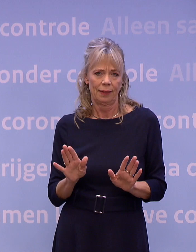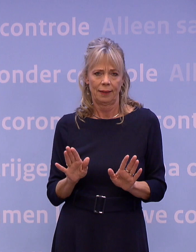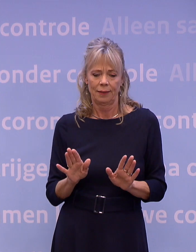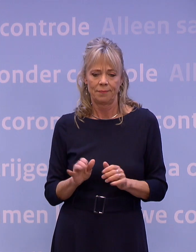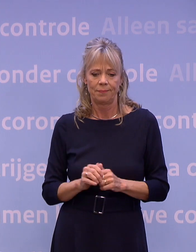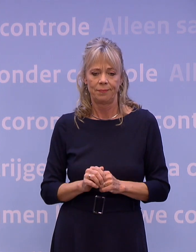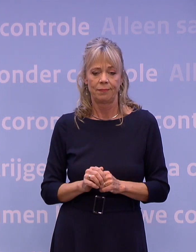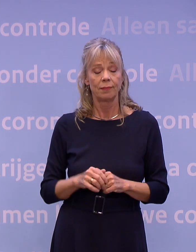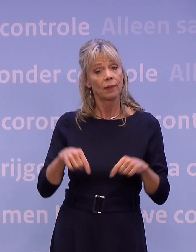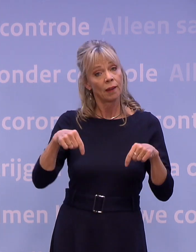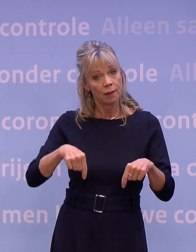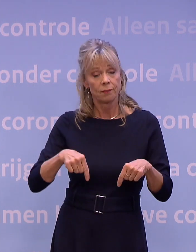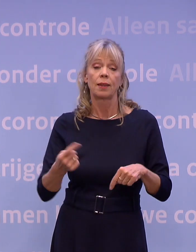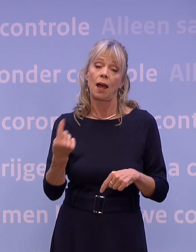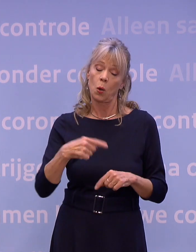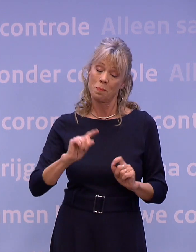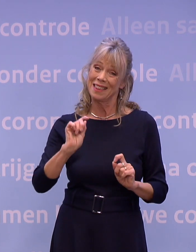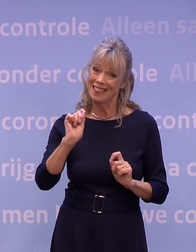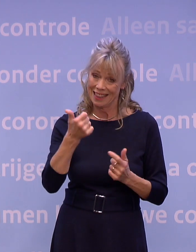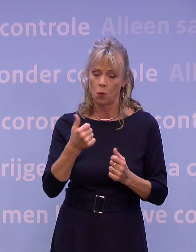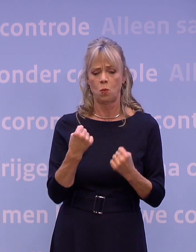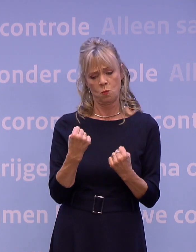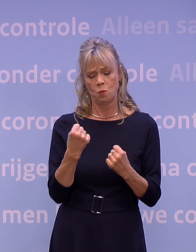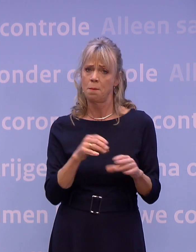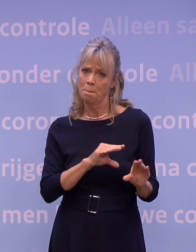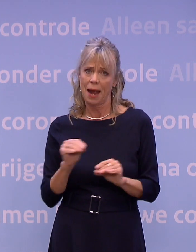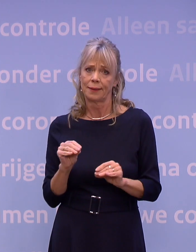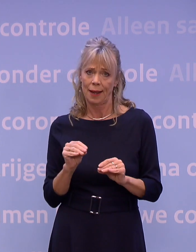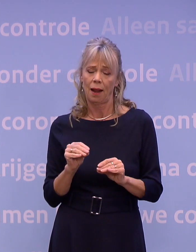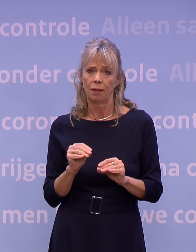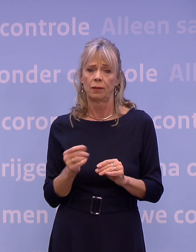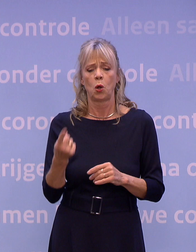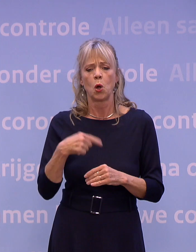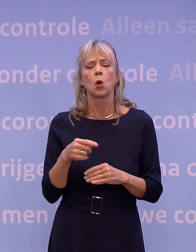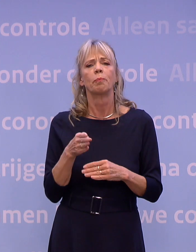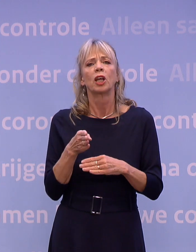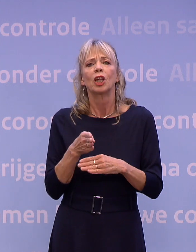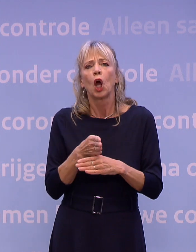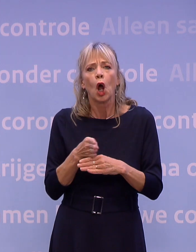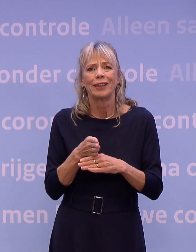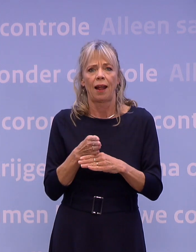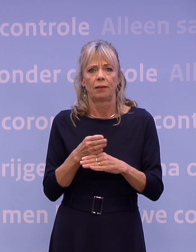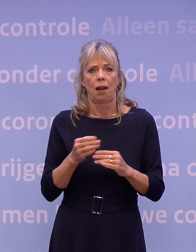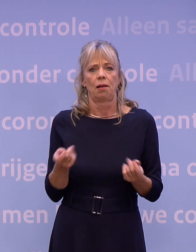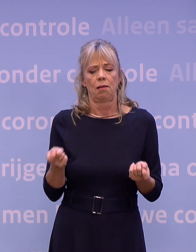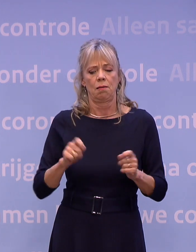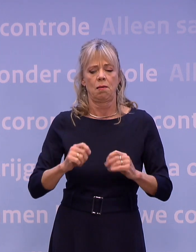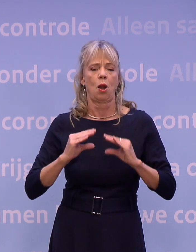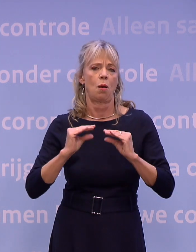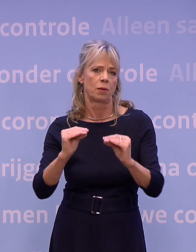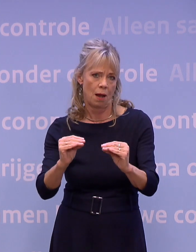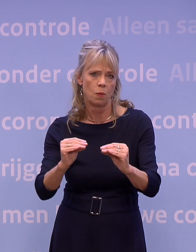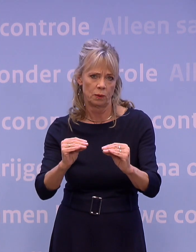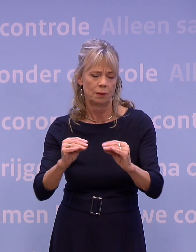We komen vandaag met nieuwe en stevige maatregelen. Maar feitelijk gaan we naar een gedeeltelijke lockdown. Om het